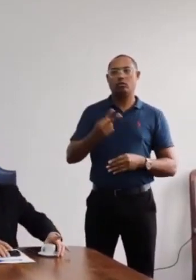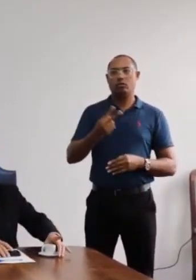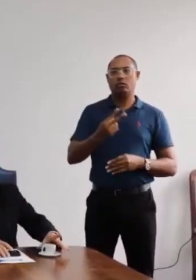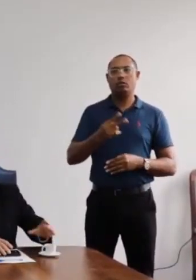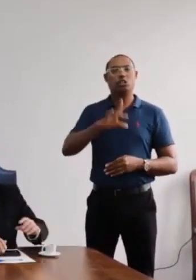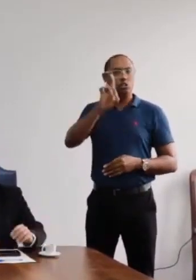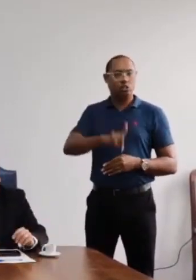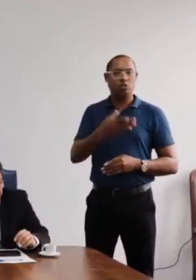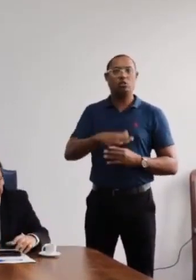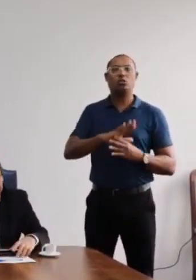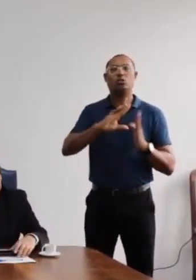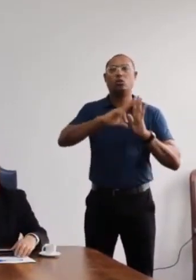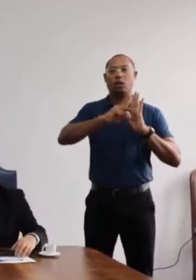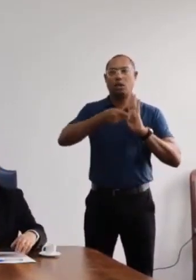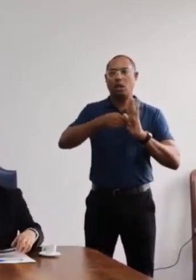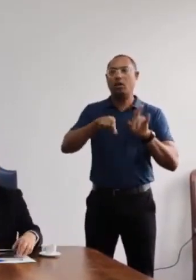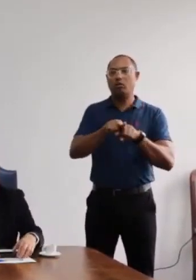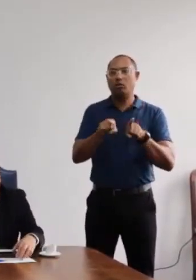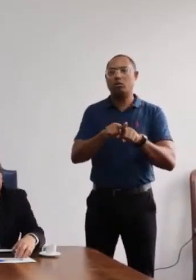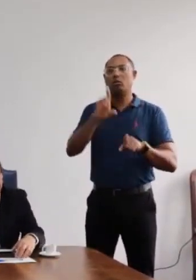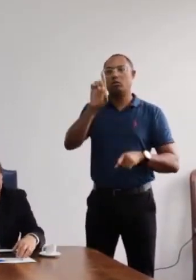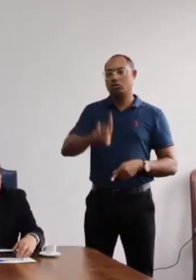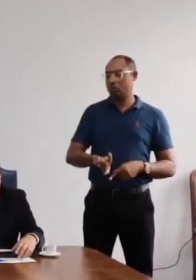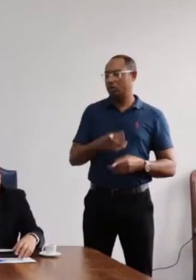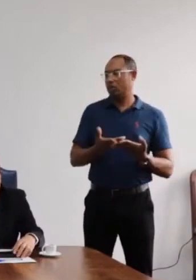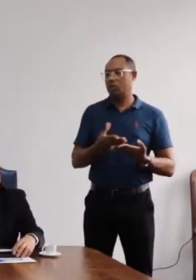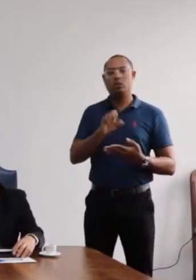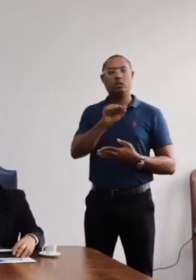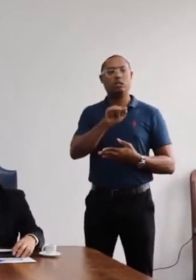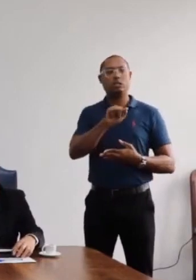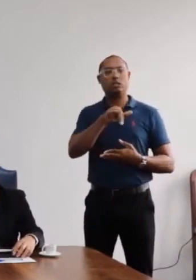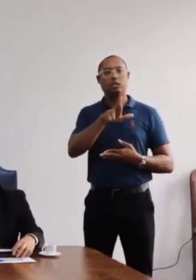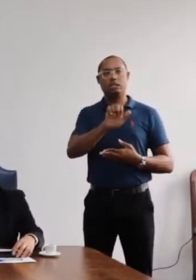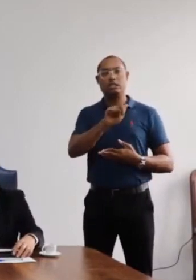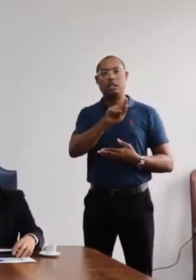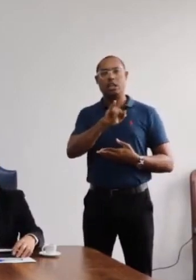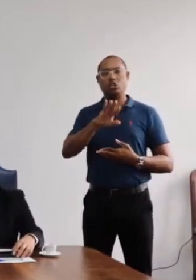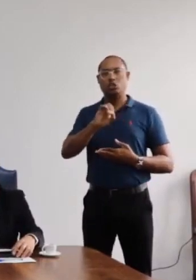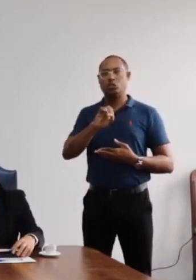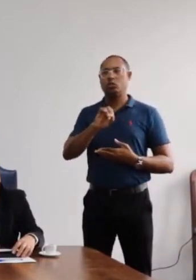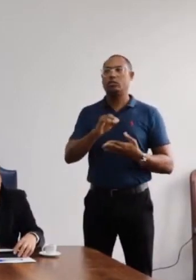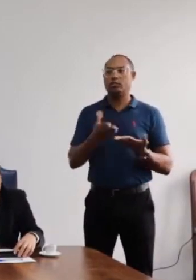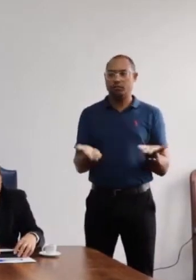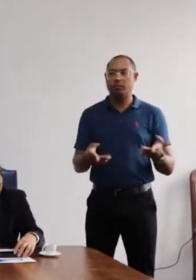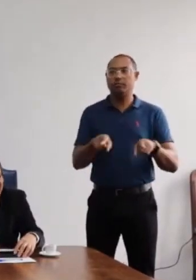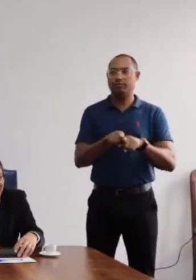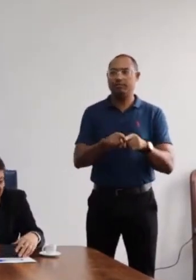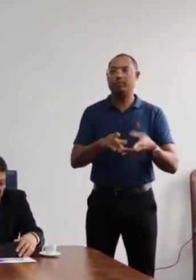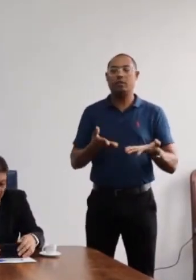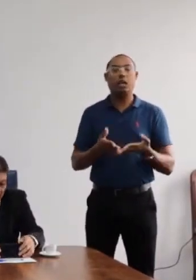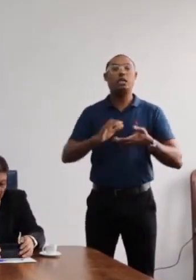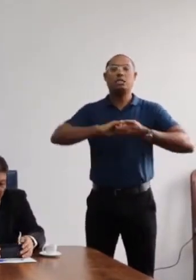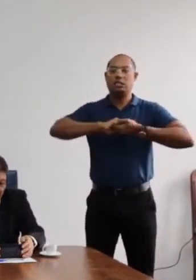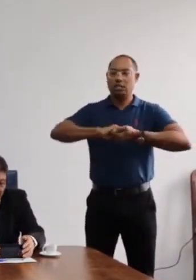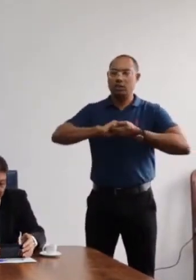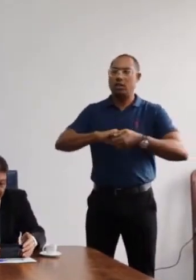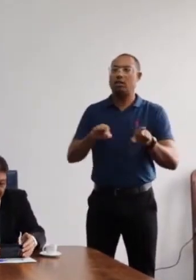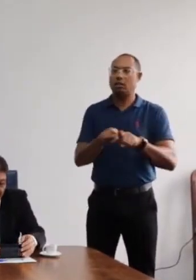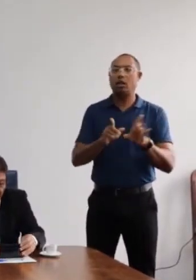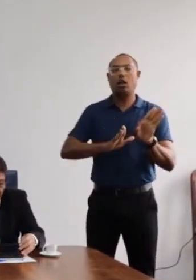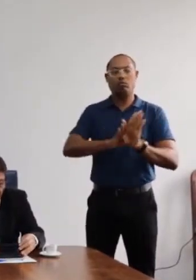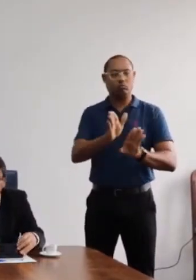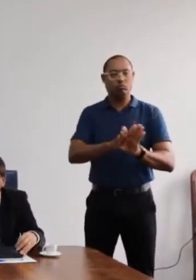do CAL, aqui representando a direção do centro, professor Sérgio Guerra. Saudar a